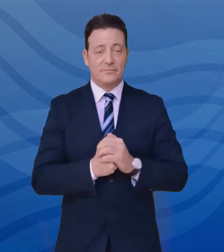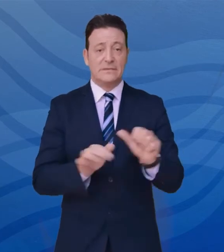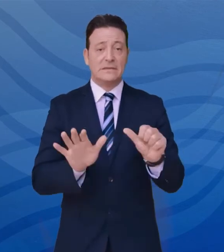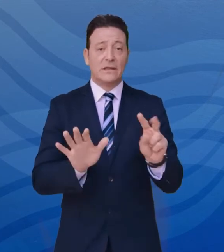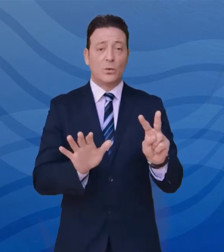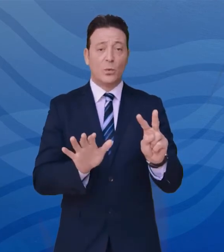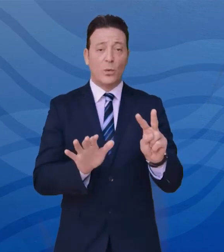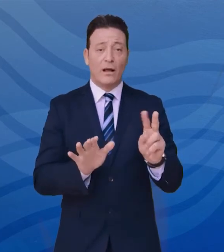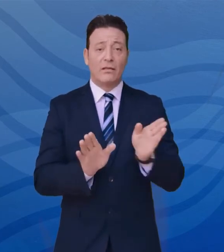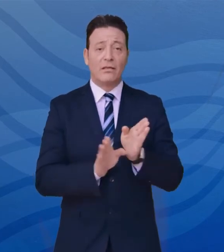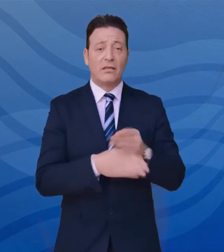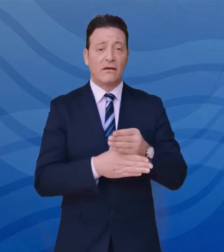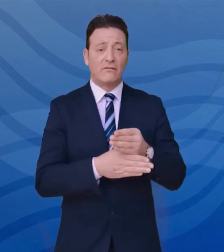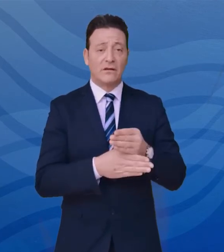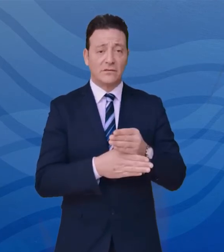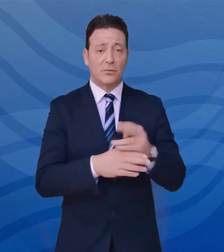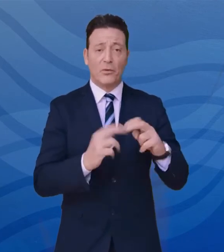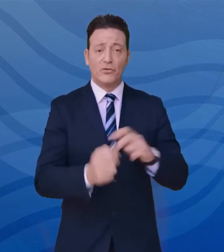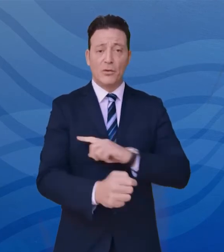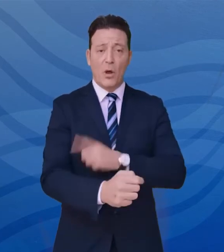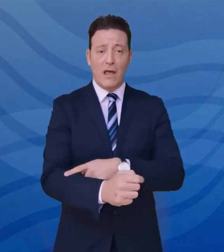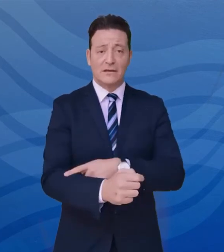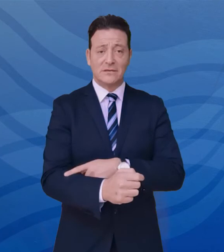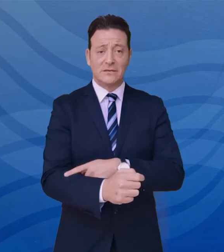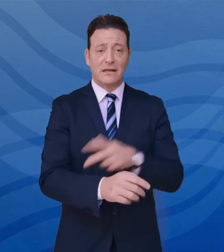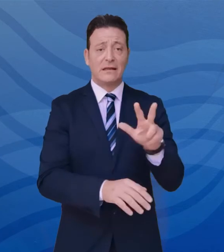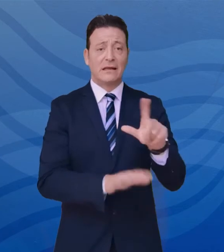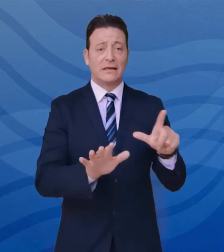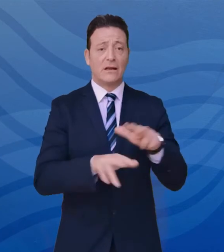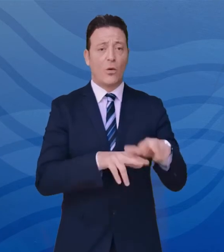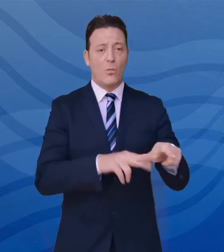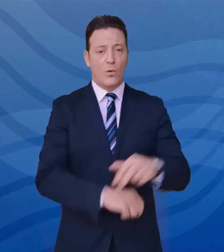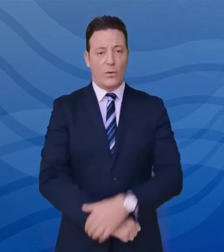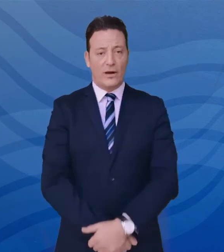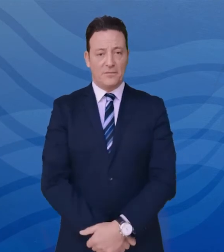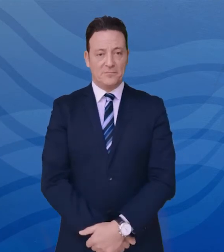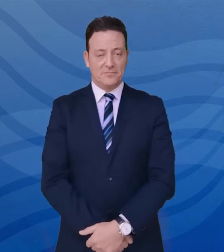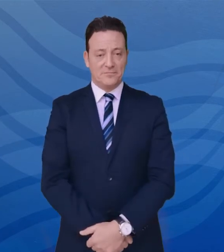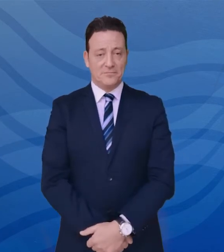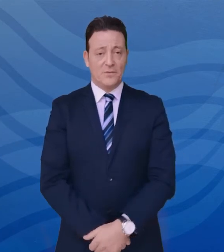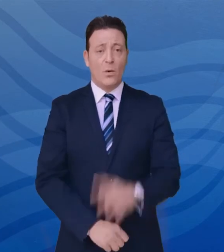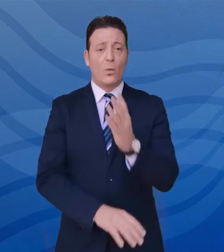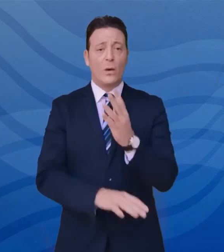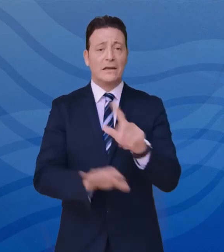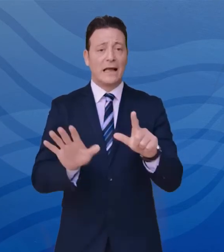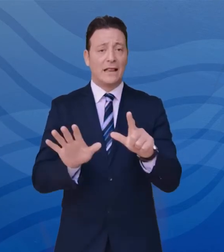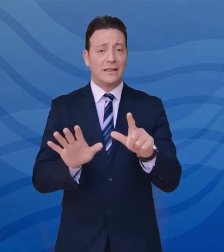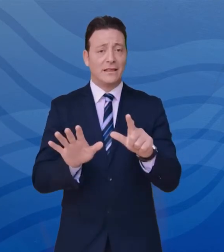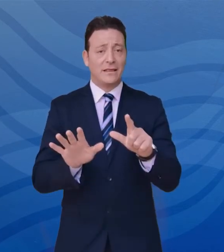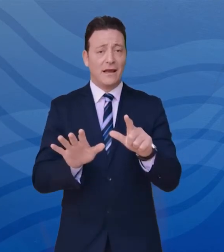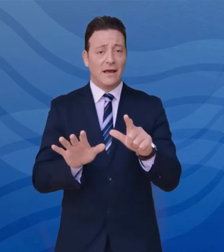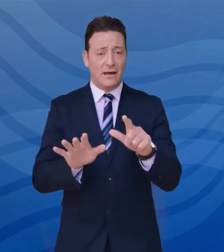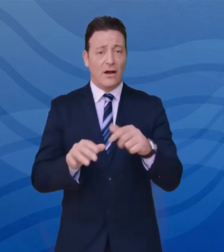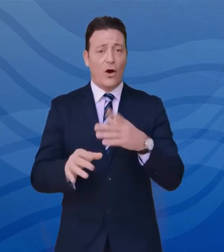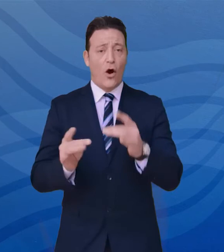sono distribuiti in 37 comuni della provincia. 47 positività sono attribuite alla